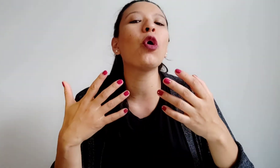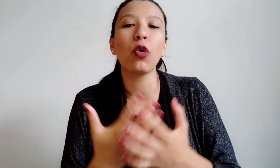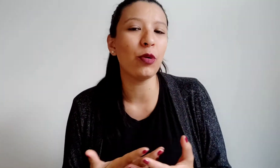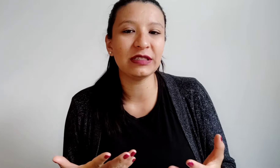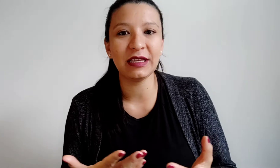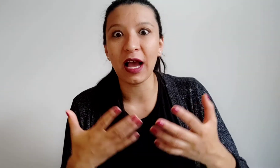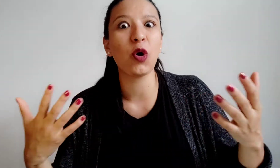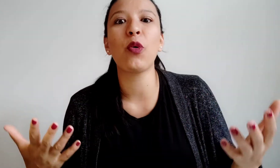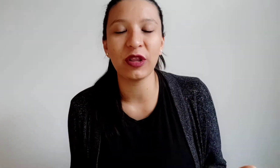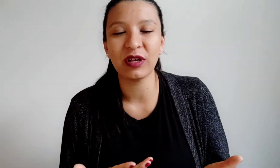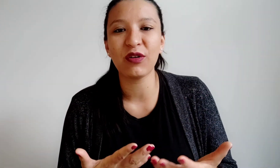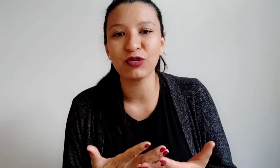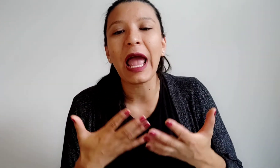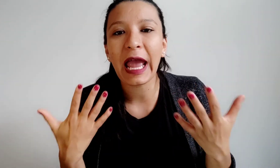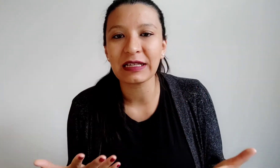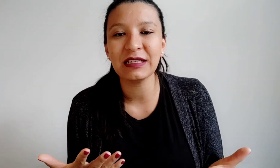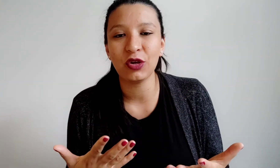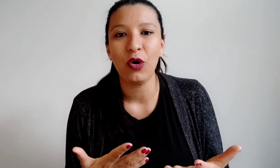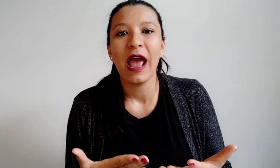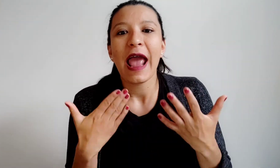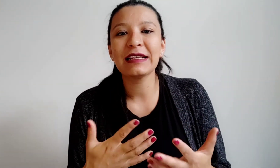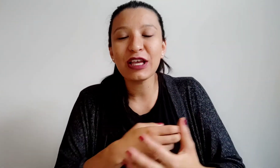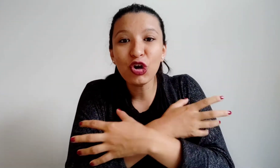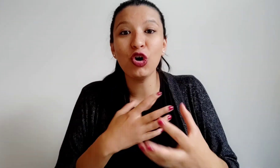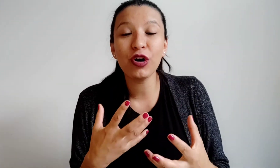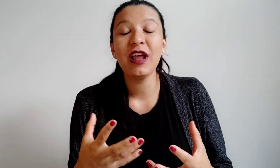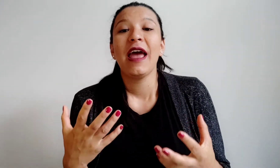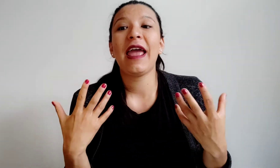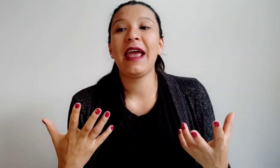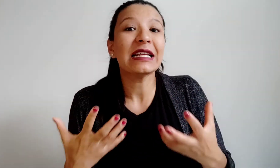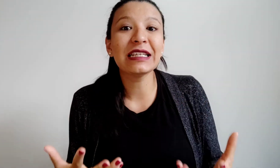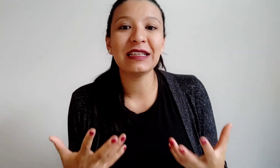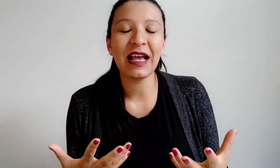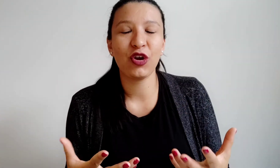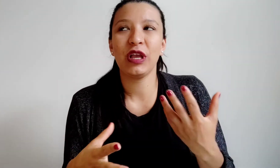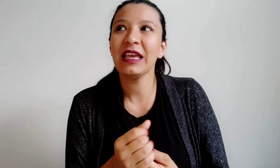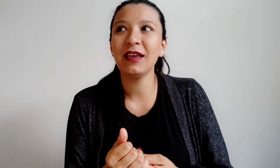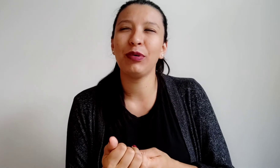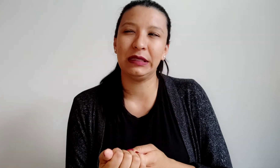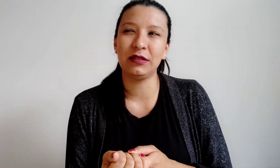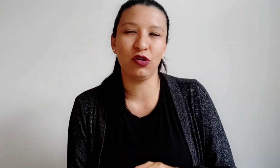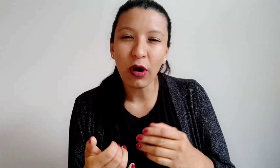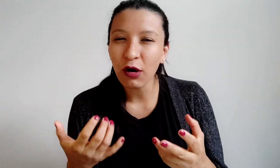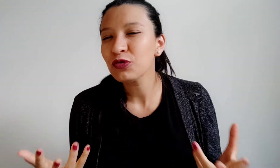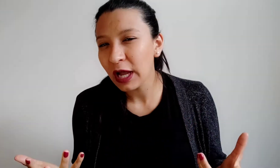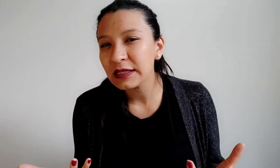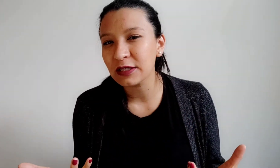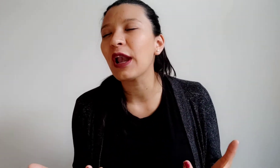les decía, como cuando hacemos ejercicio, ese dolor es necesario y pues yo no hago mucho ejercicio la